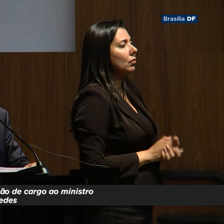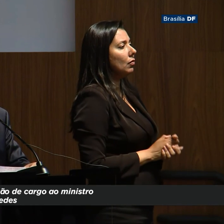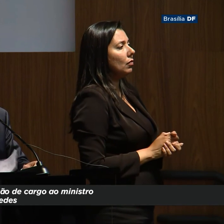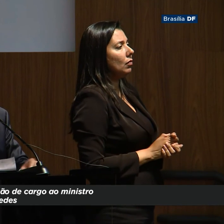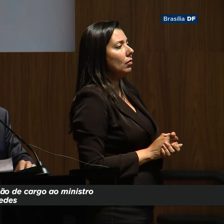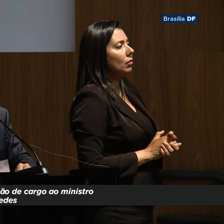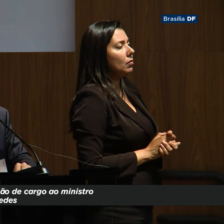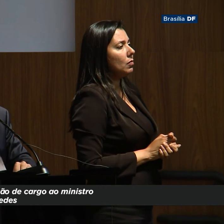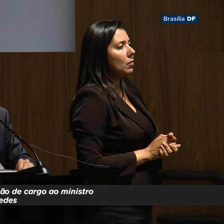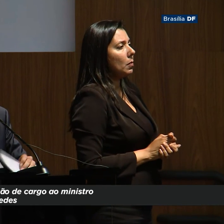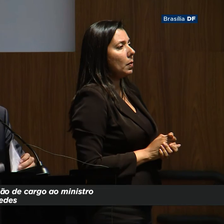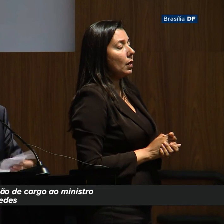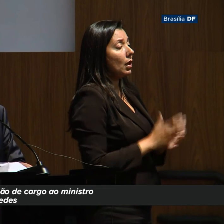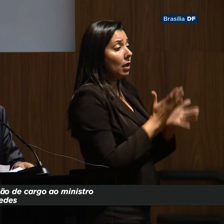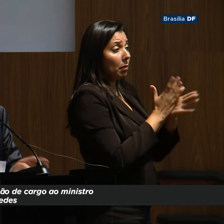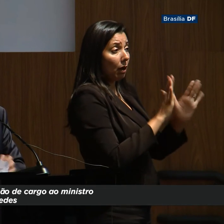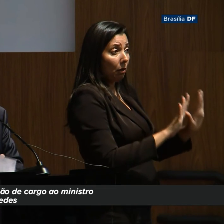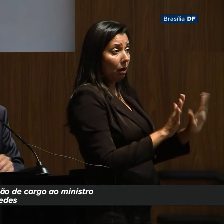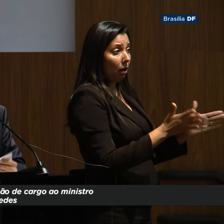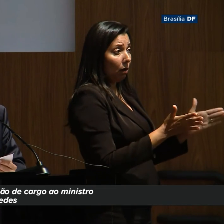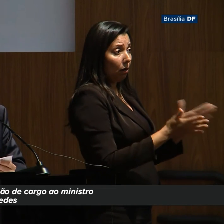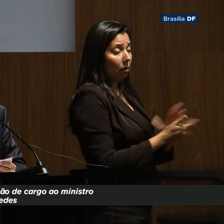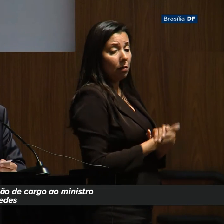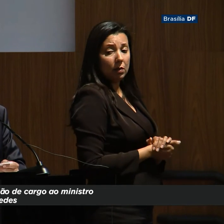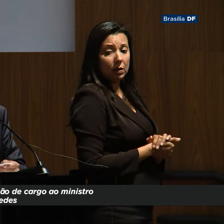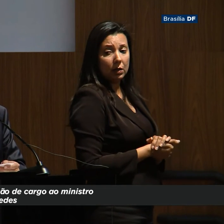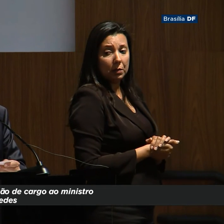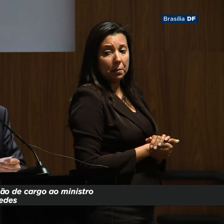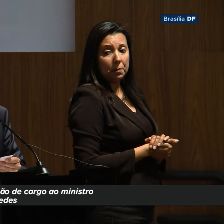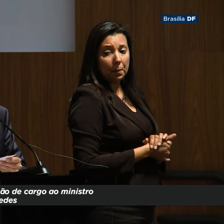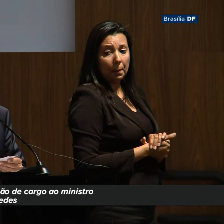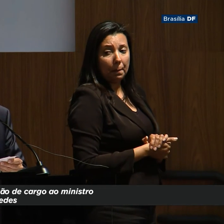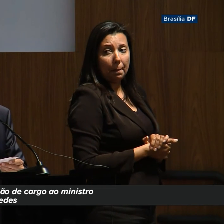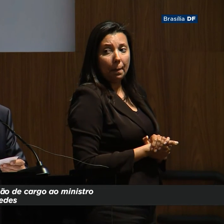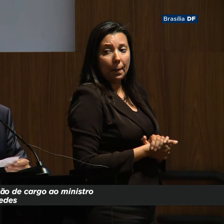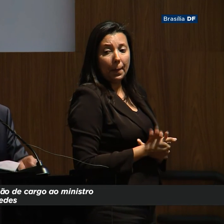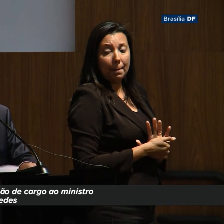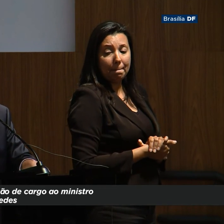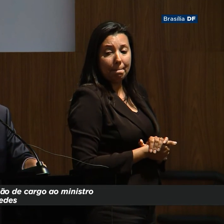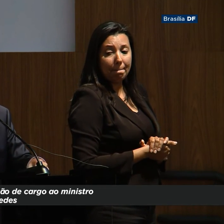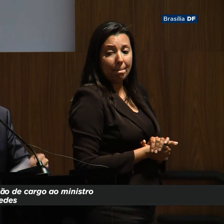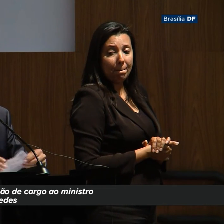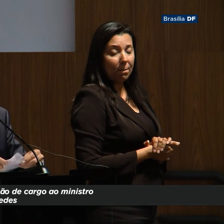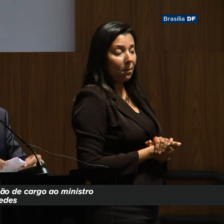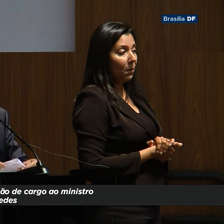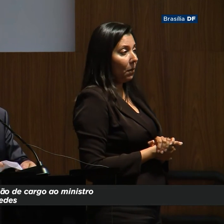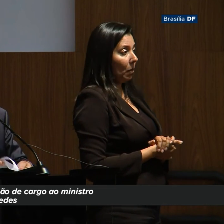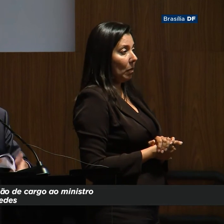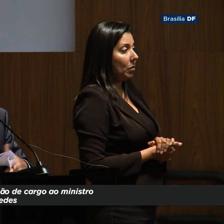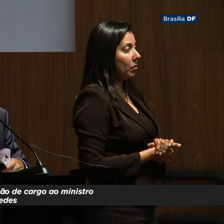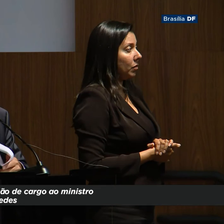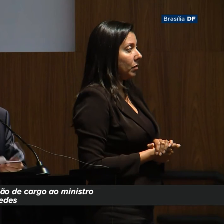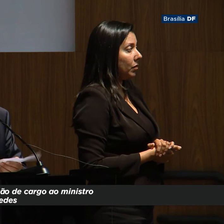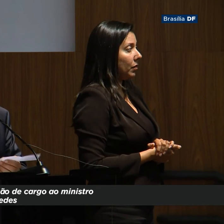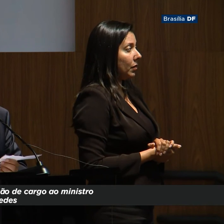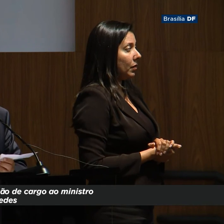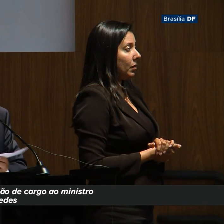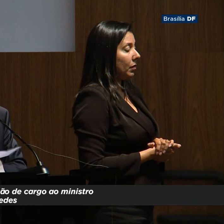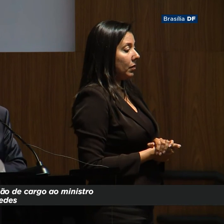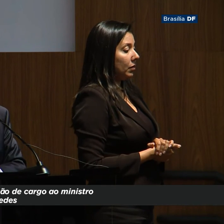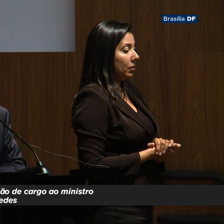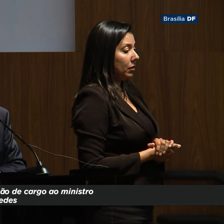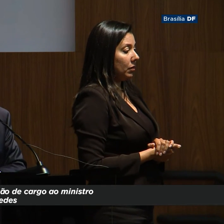e para terminar, só porque eu tinha um negócio na última página, que eu não queria esquecer,